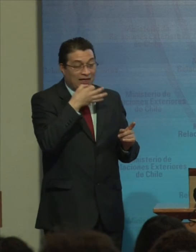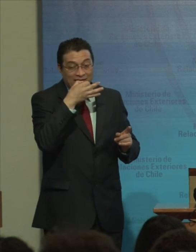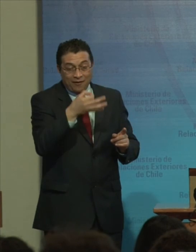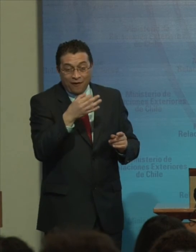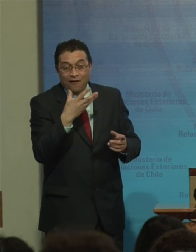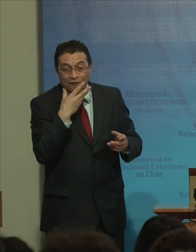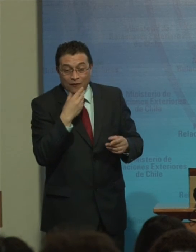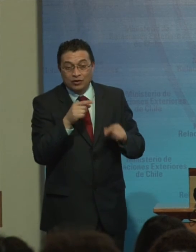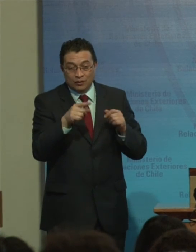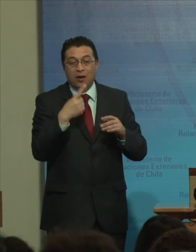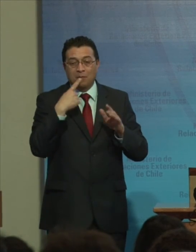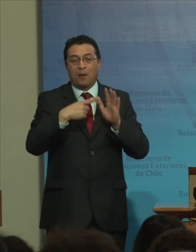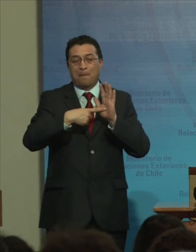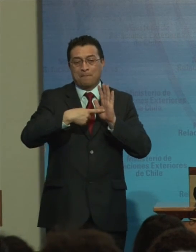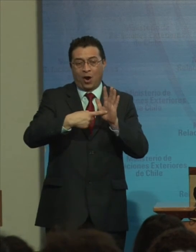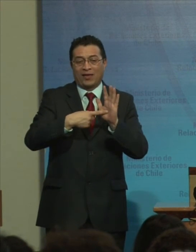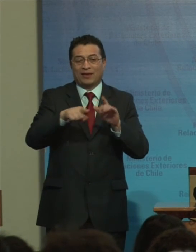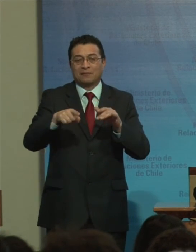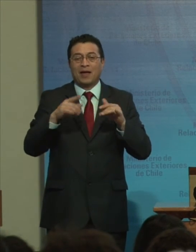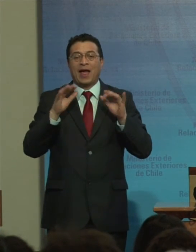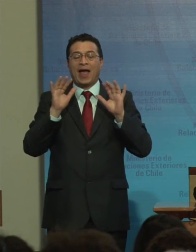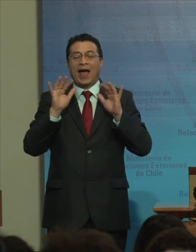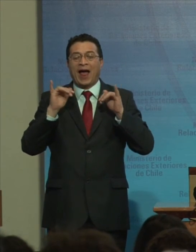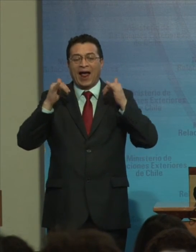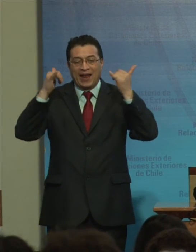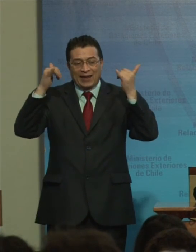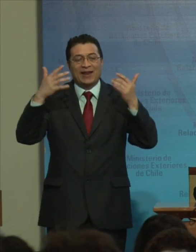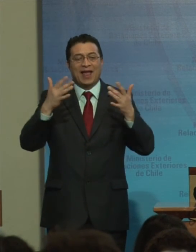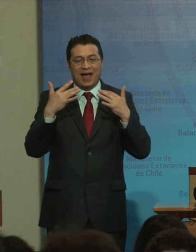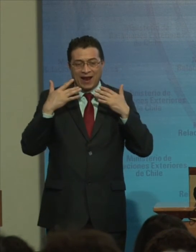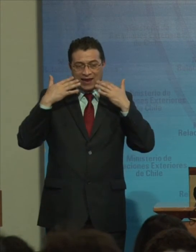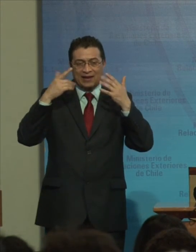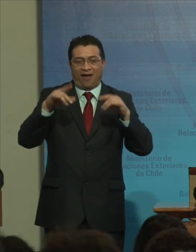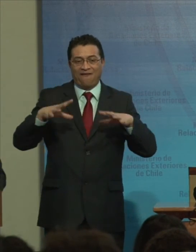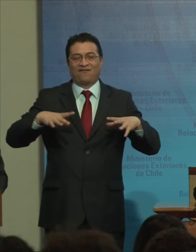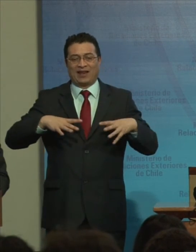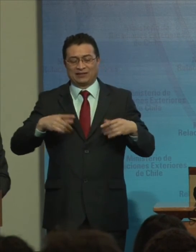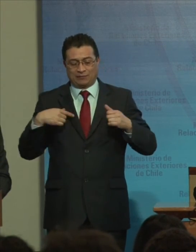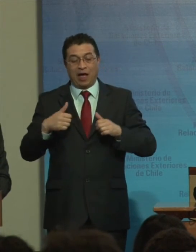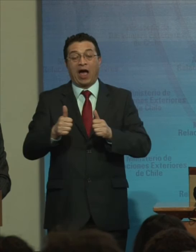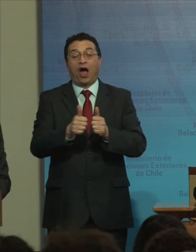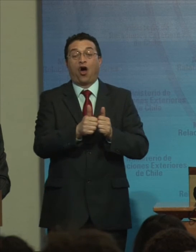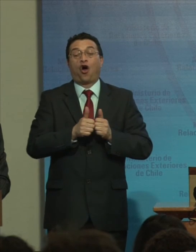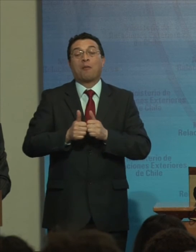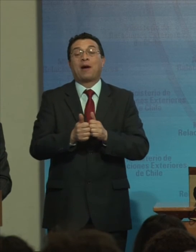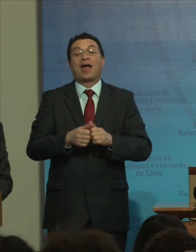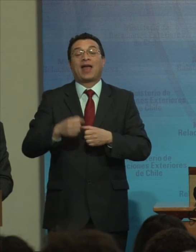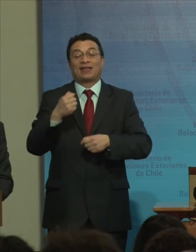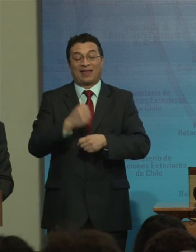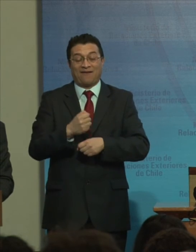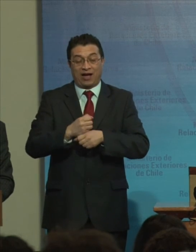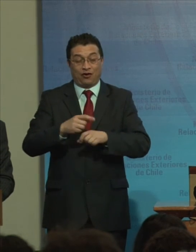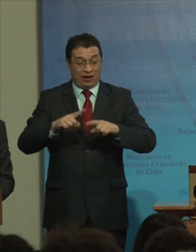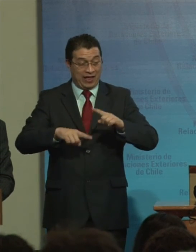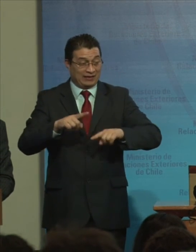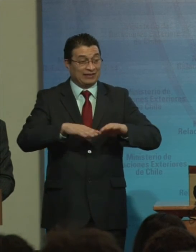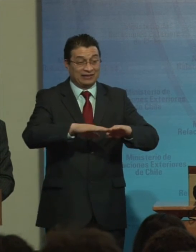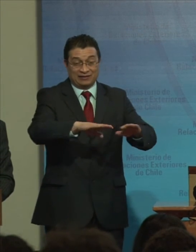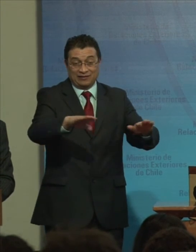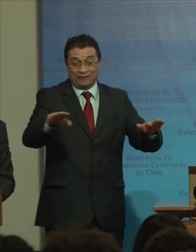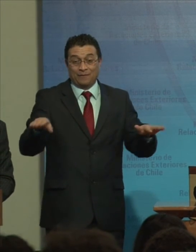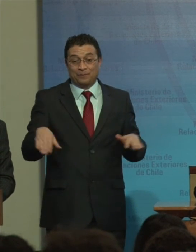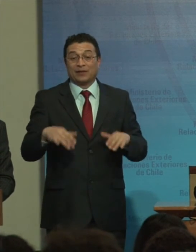Refleja Expresa Esa alegría Esa visión De felicidad Nos acompaña En el trabajo En el territorio Y ustedes ven